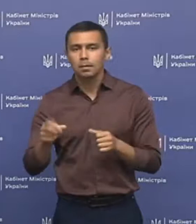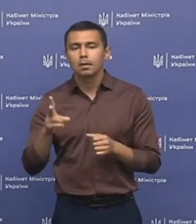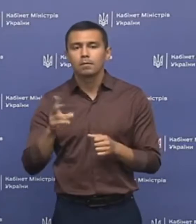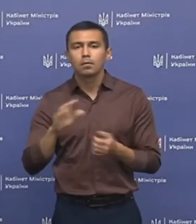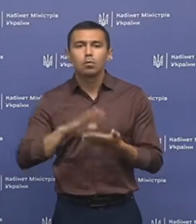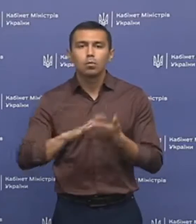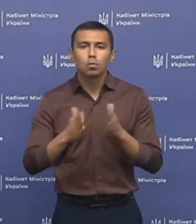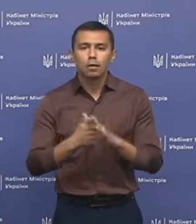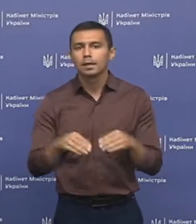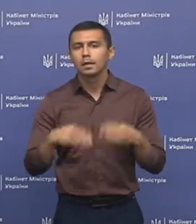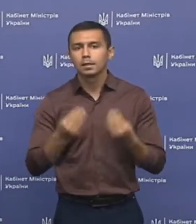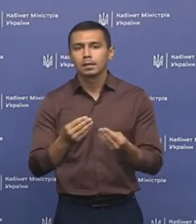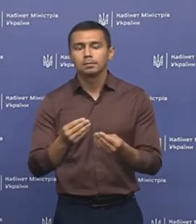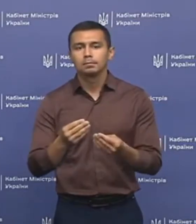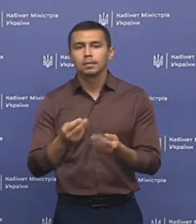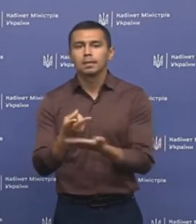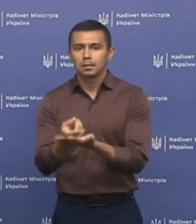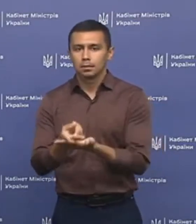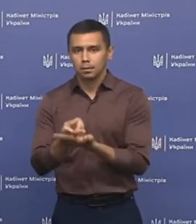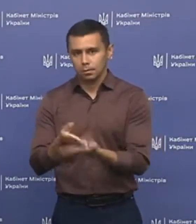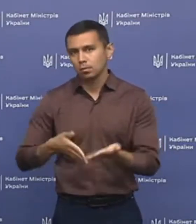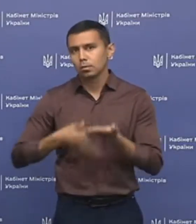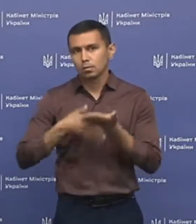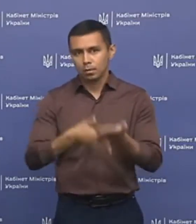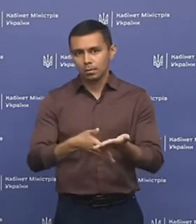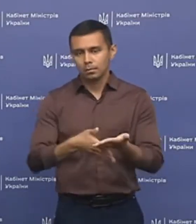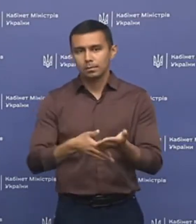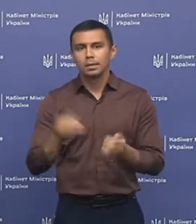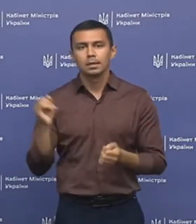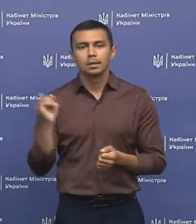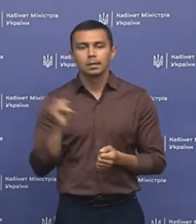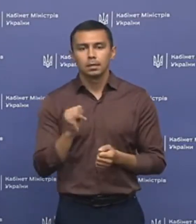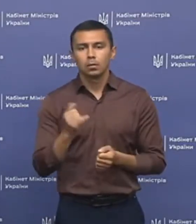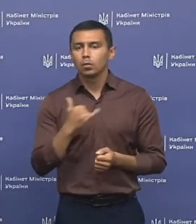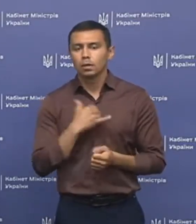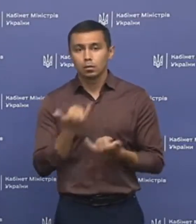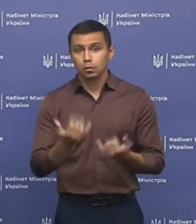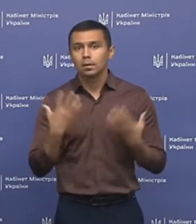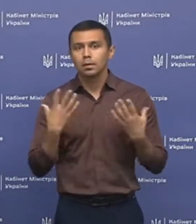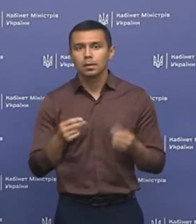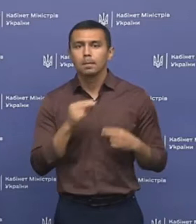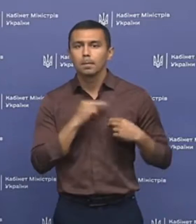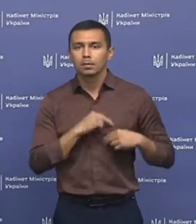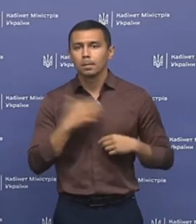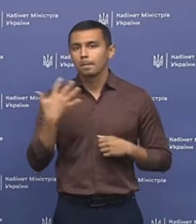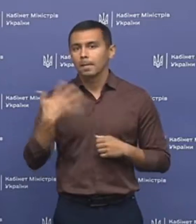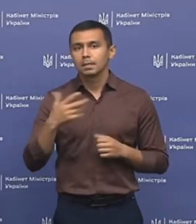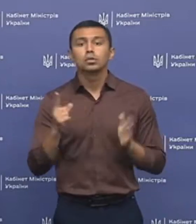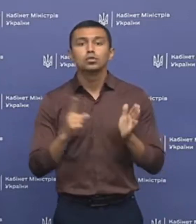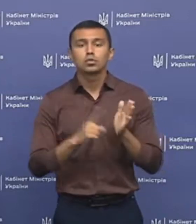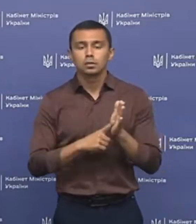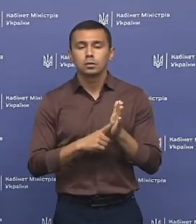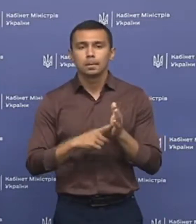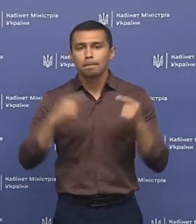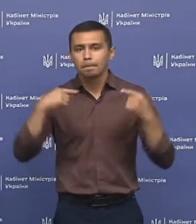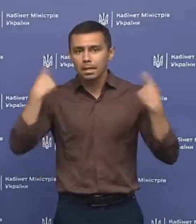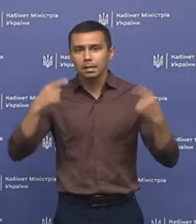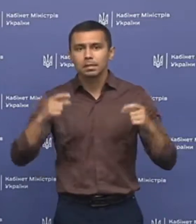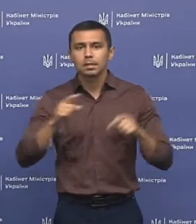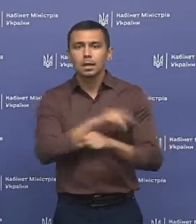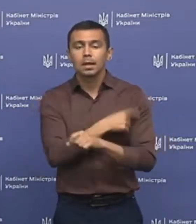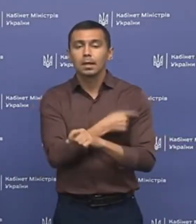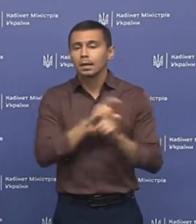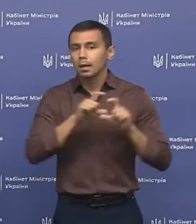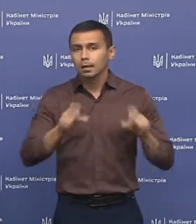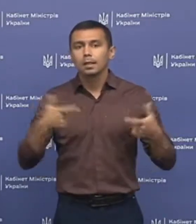в умовах надання стаціонарної допомоги. І в нас на сьогоднішній день працюють 56 психіатричних